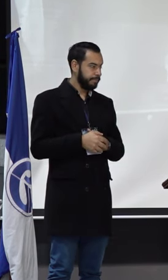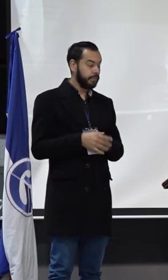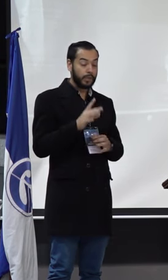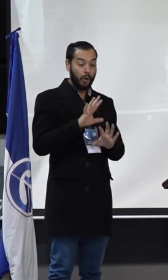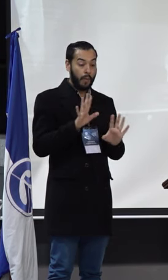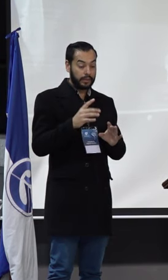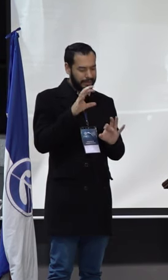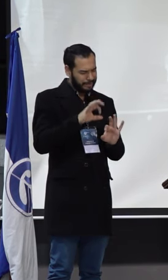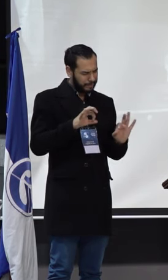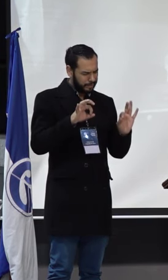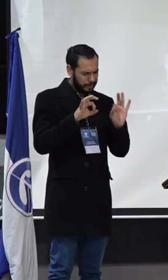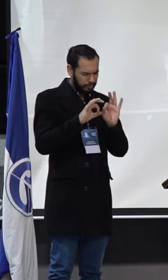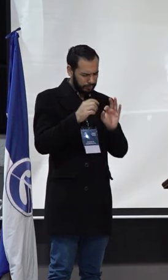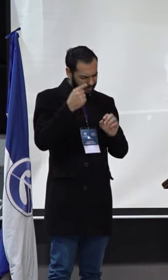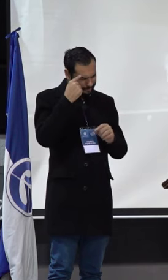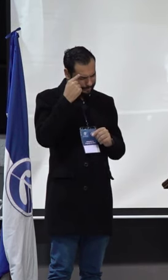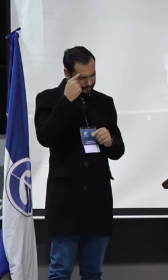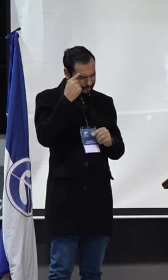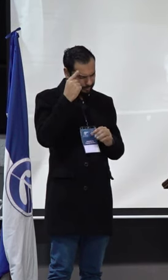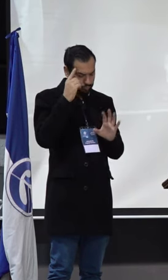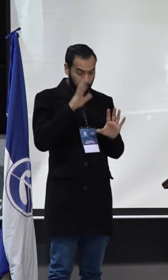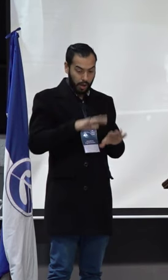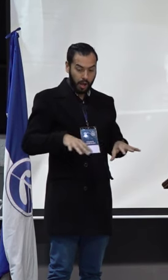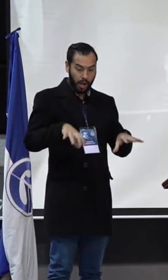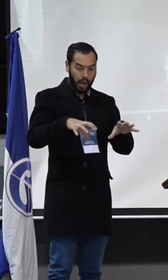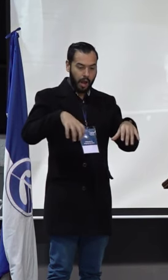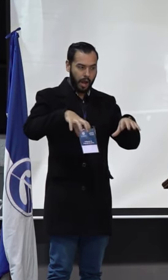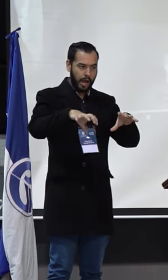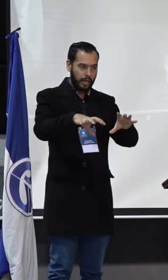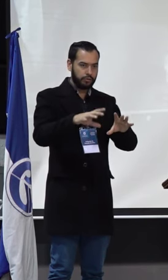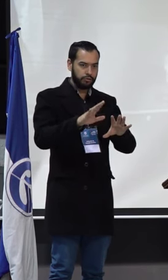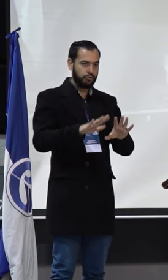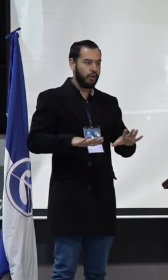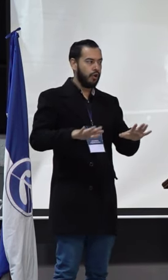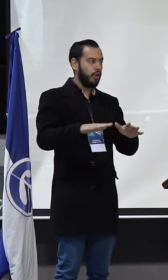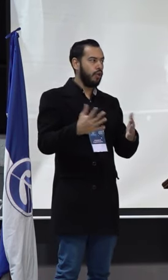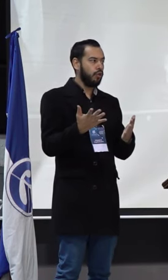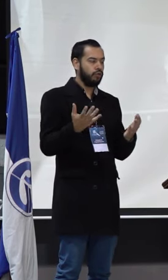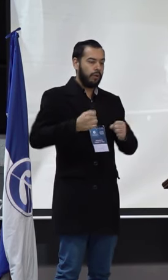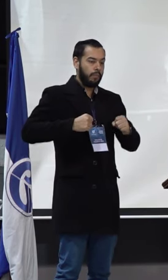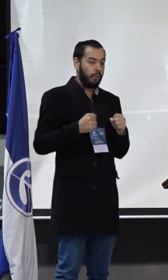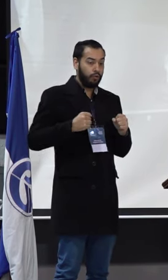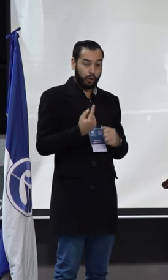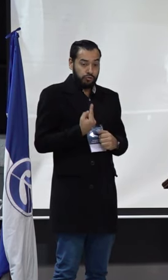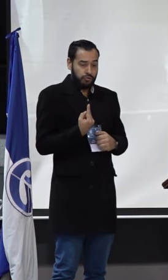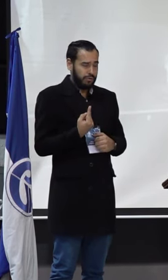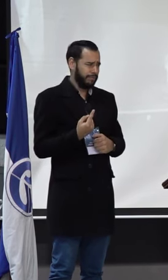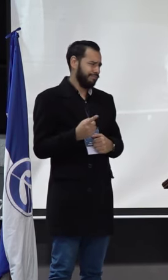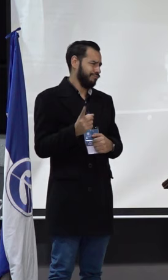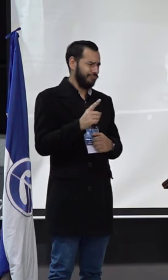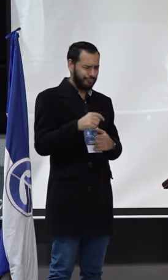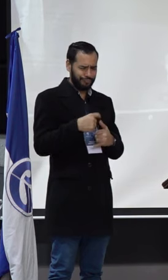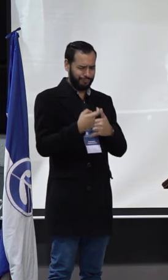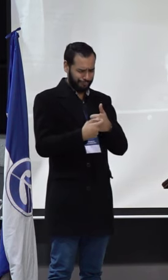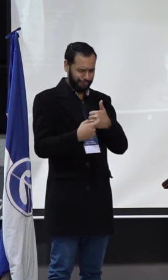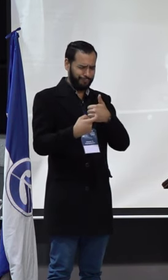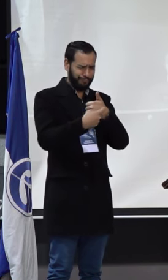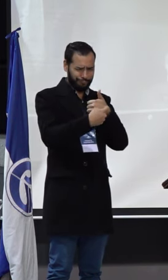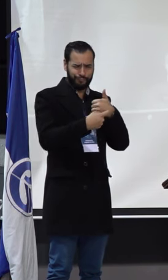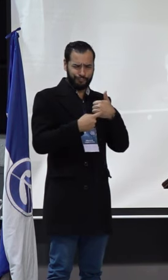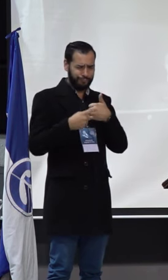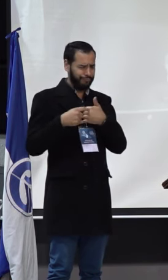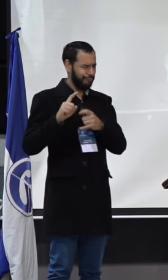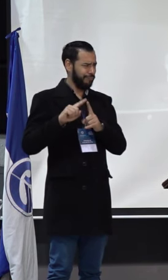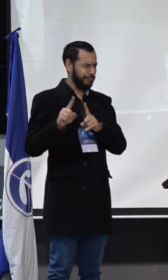no solamente el campo de acción de los docentes egresados está en Bogotá, sino que está en otros espacios del país.